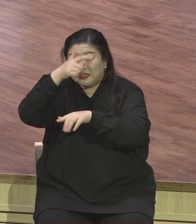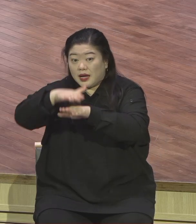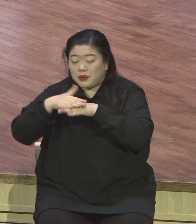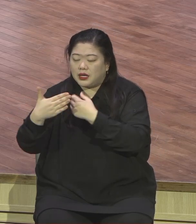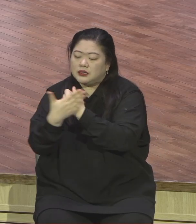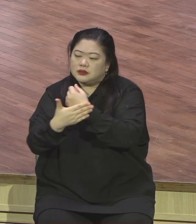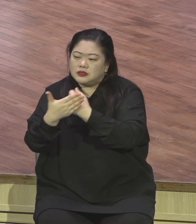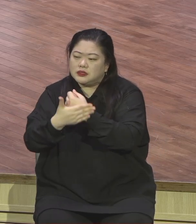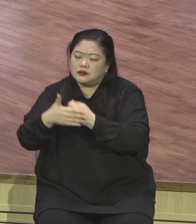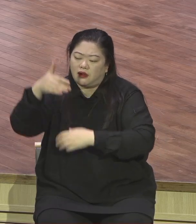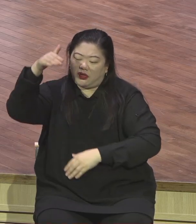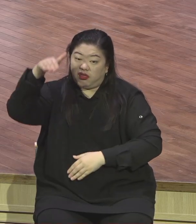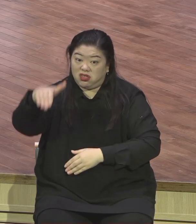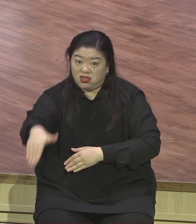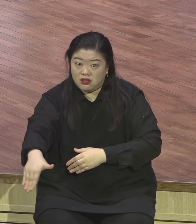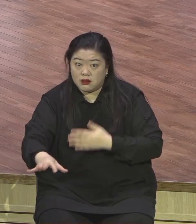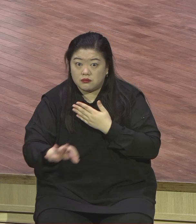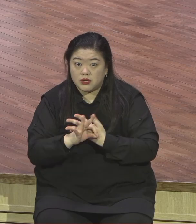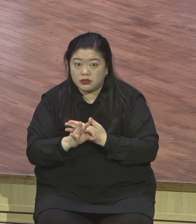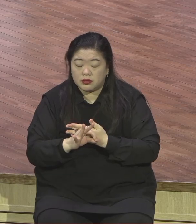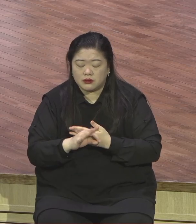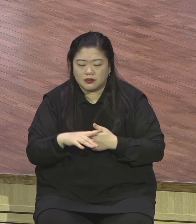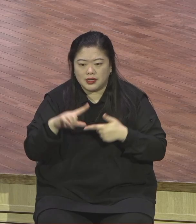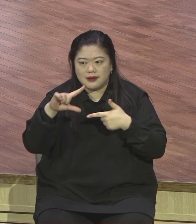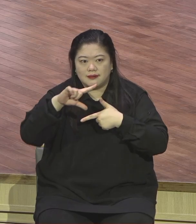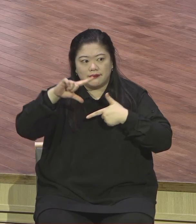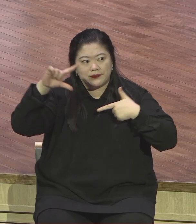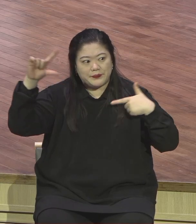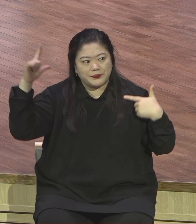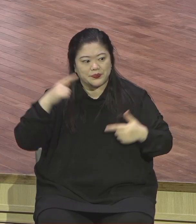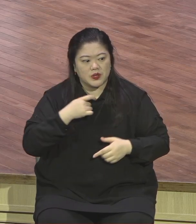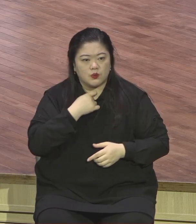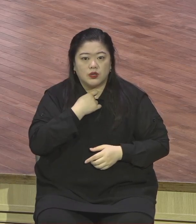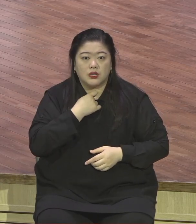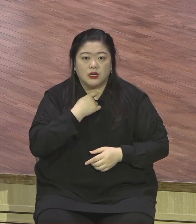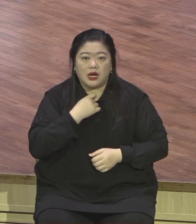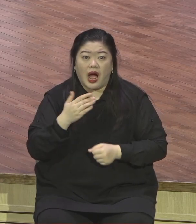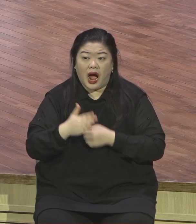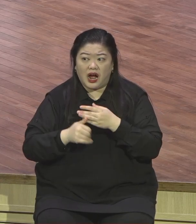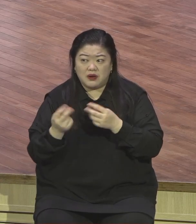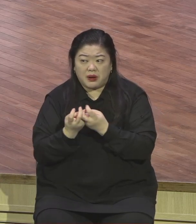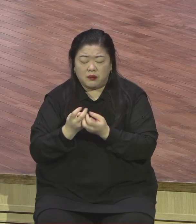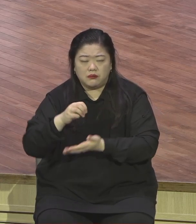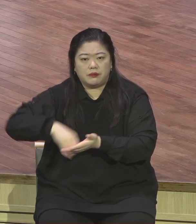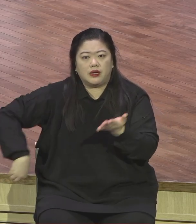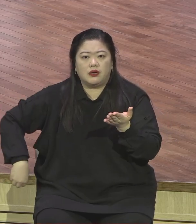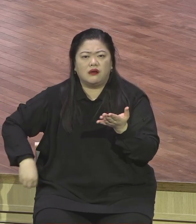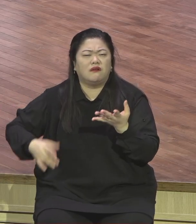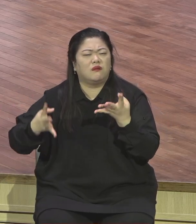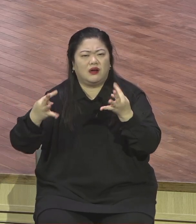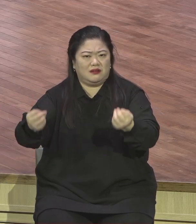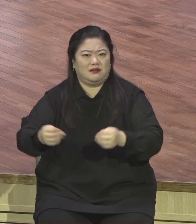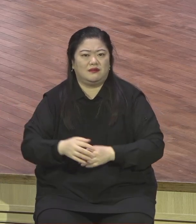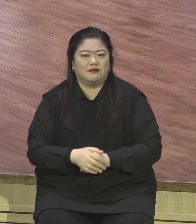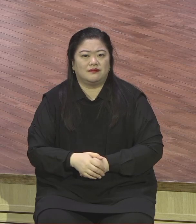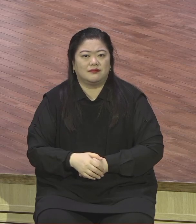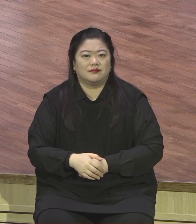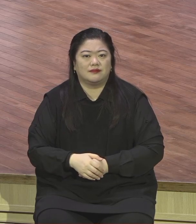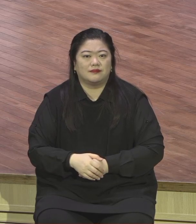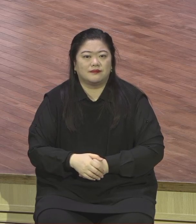돼요. 완전히 자기가 튀어야 돼. 자기가 말을 먹어줘야 돼. 자기라고 하는 상식의 3장에서 못 빠져나와. 여러분들은